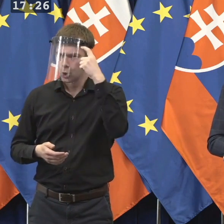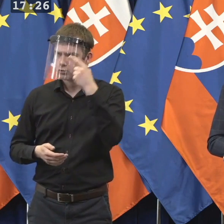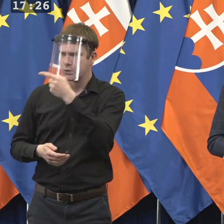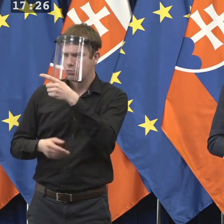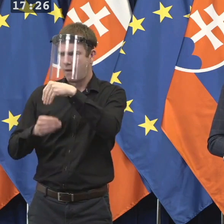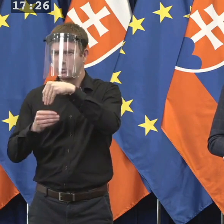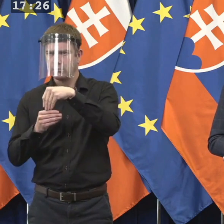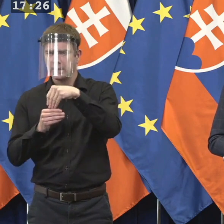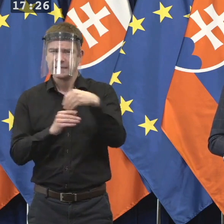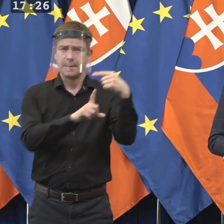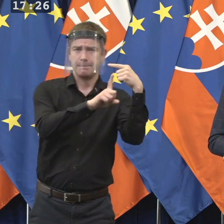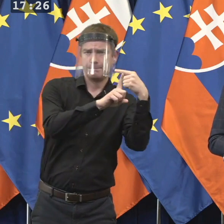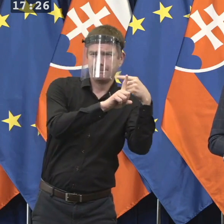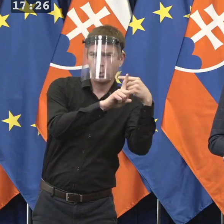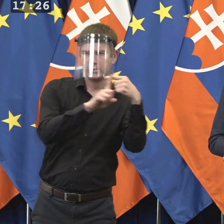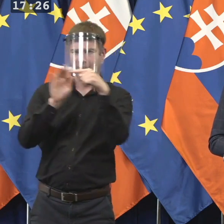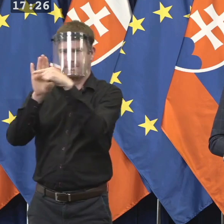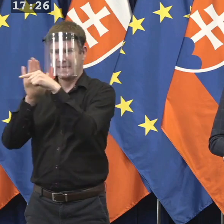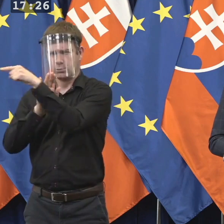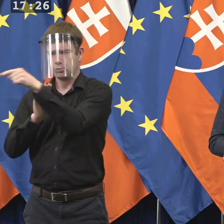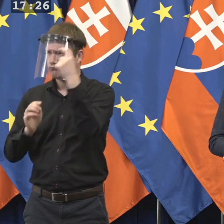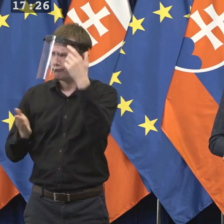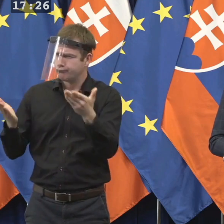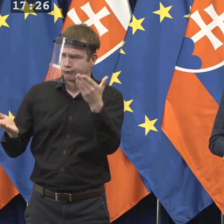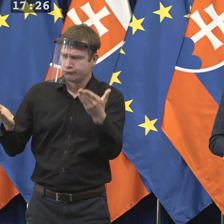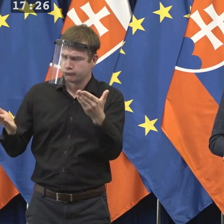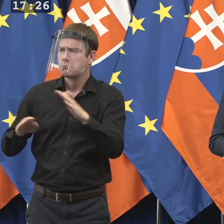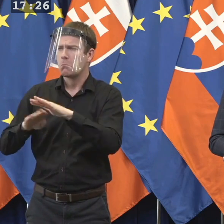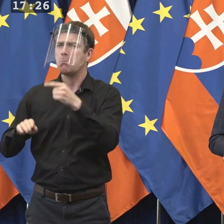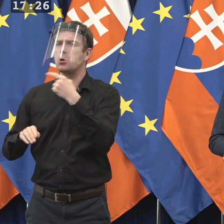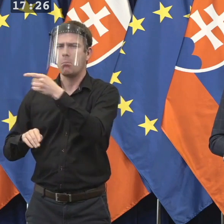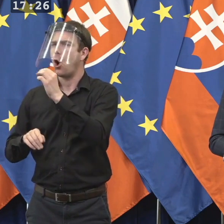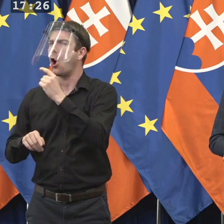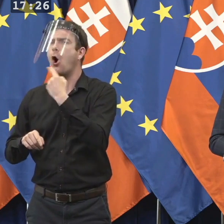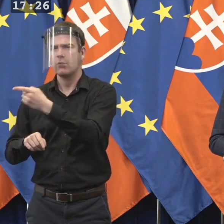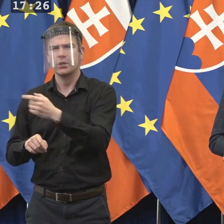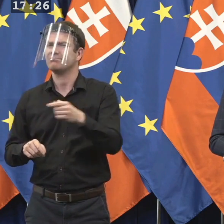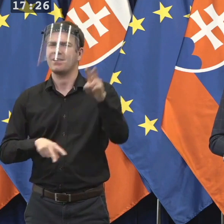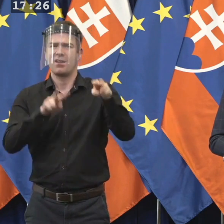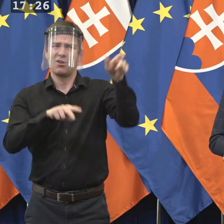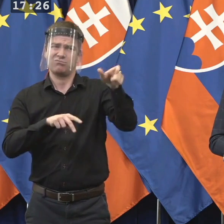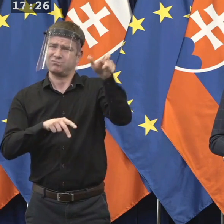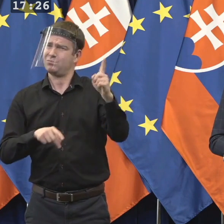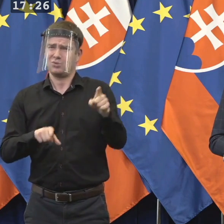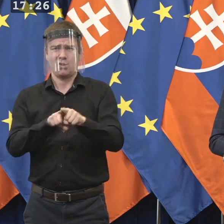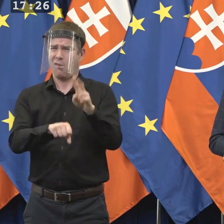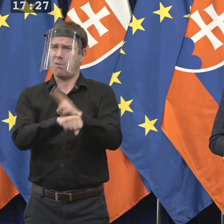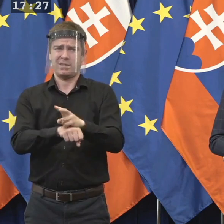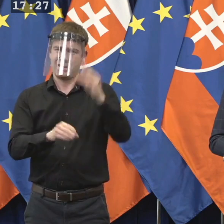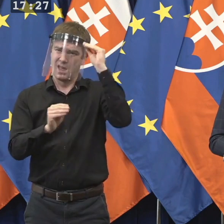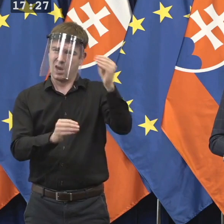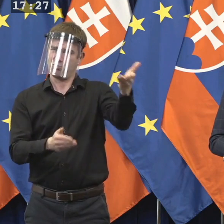ľudí, ktorí sedia v ústrednom krizovom štábe. Tak to bolo rozhodnuté na základe vyjadrenia epidemiologov, virológov.